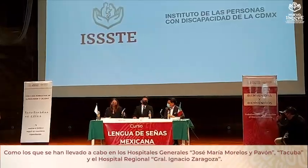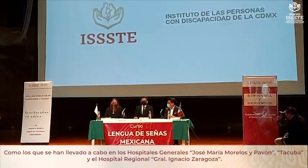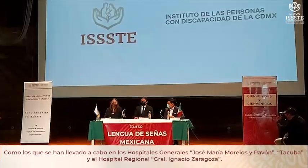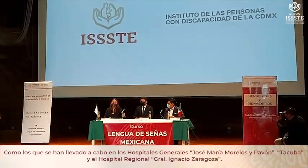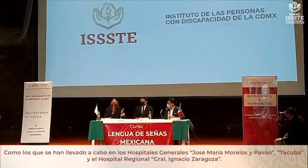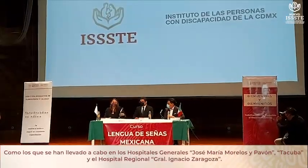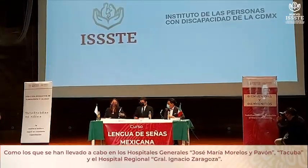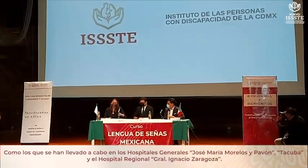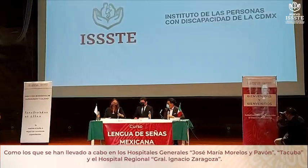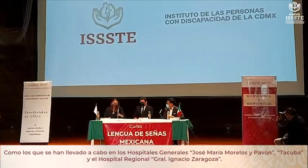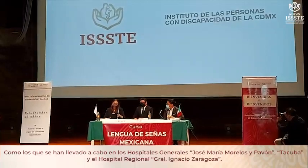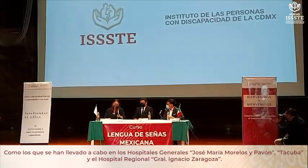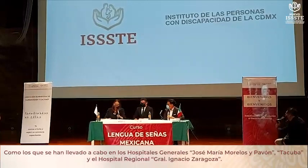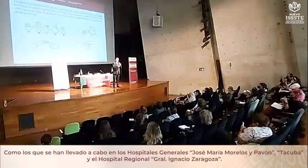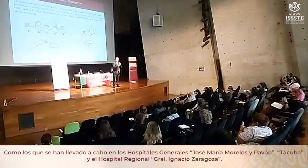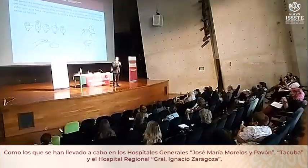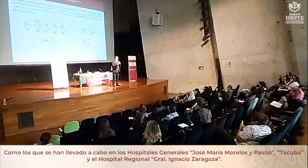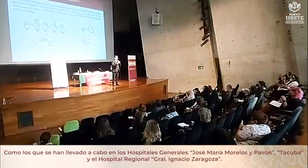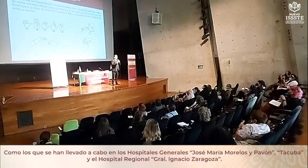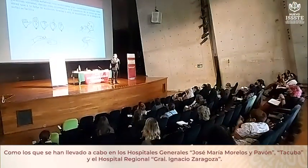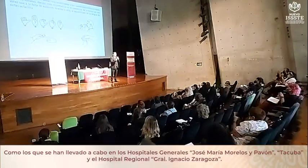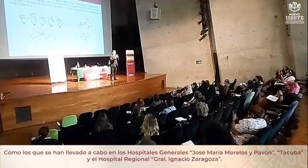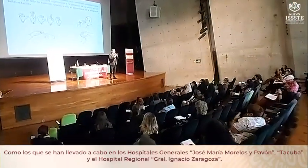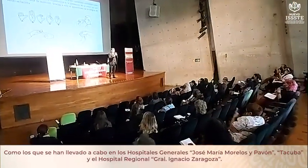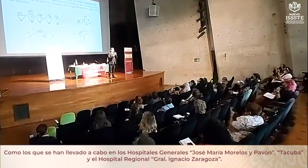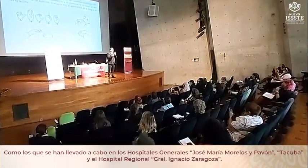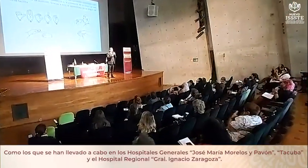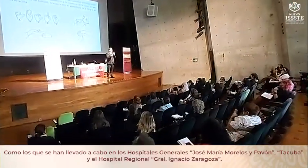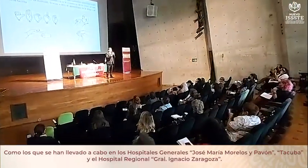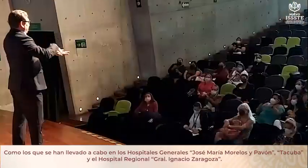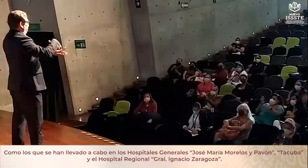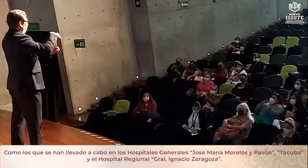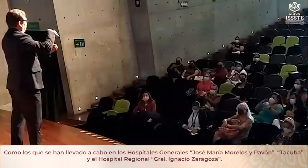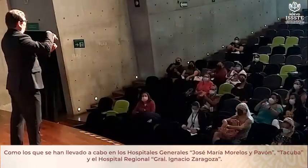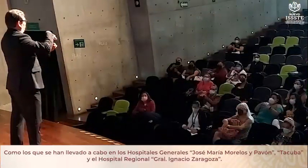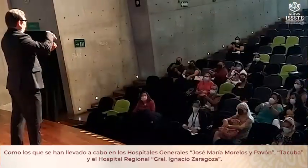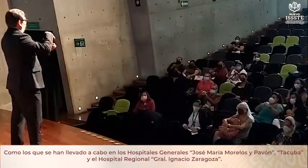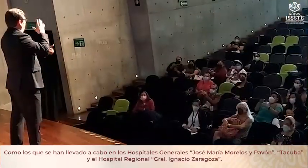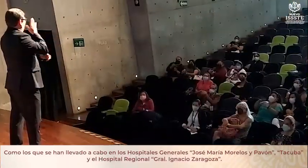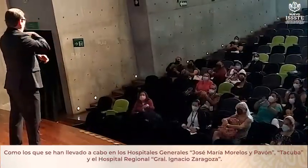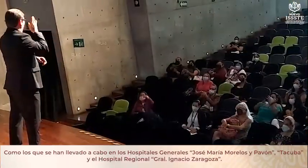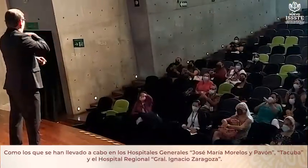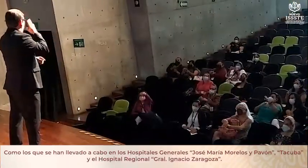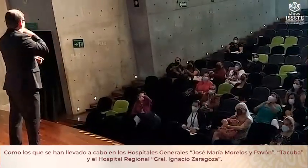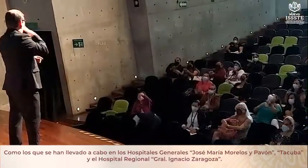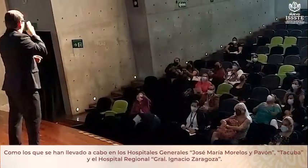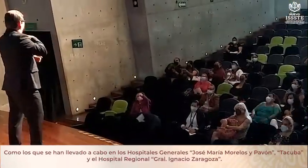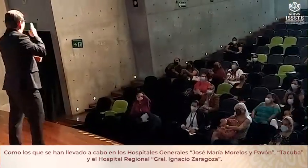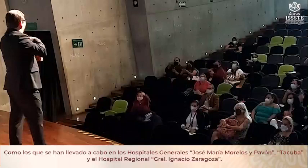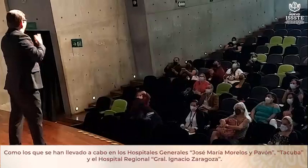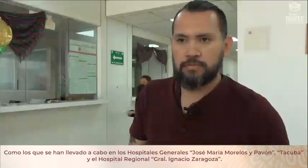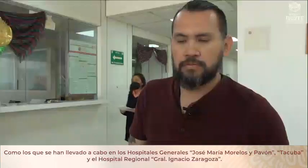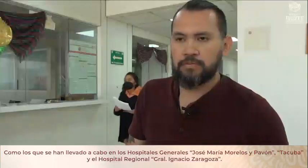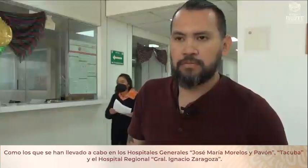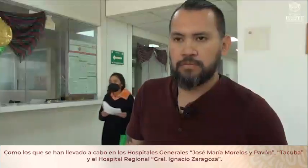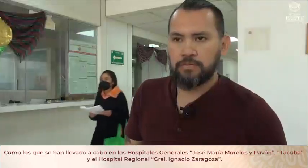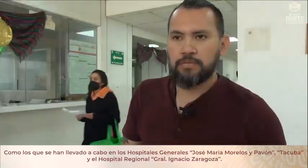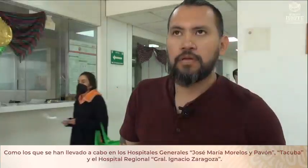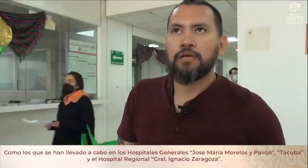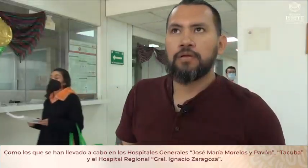hospitales generales José María Morelos y Bavón, Tacuba y el Hospital Regional General Ignacio Zaragoza.